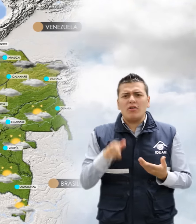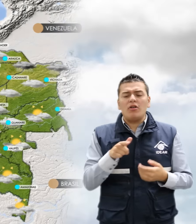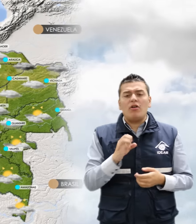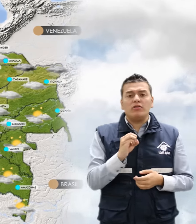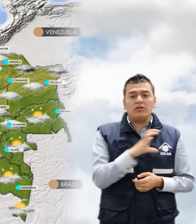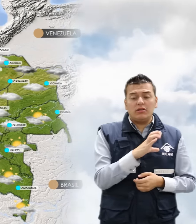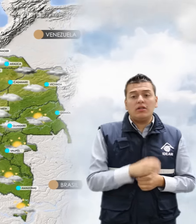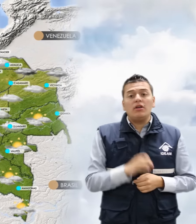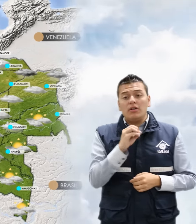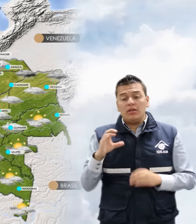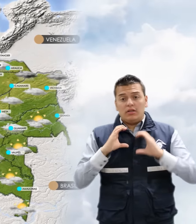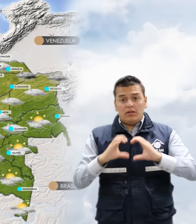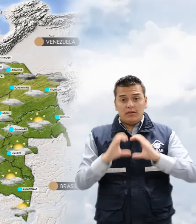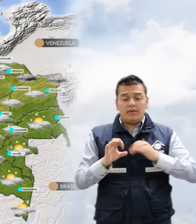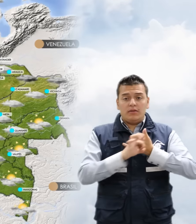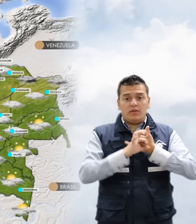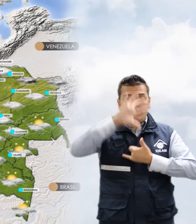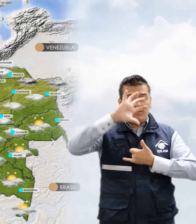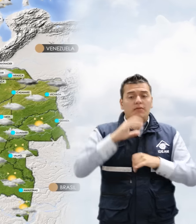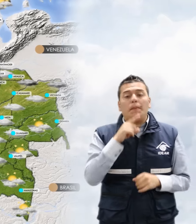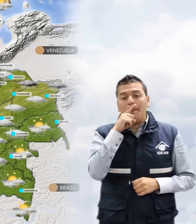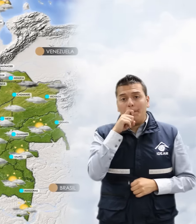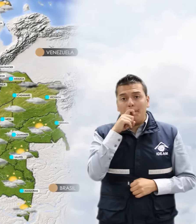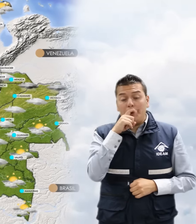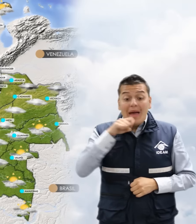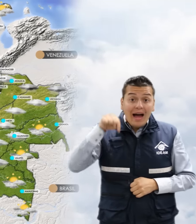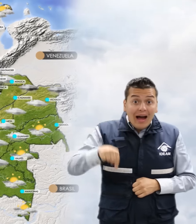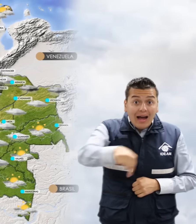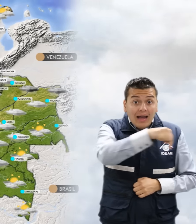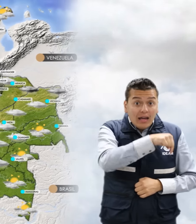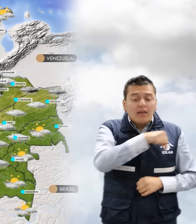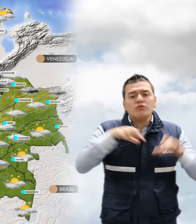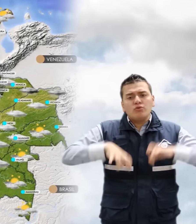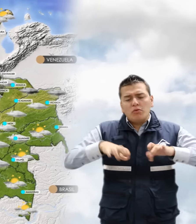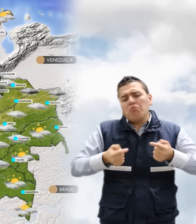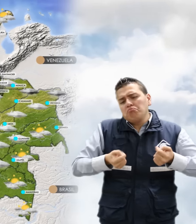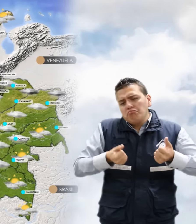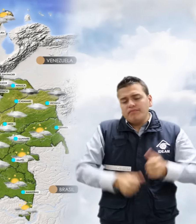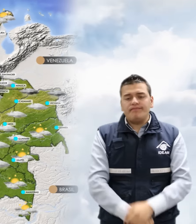oriente de Caquetá, Guaviare y Amazonas, donde son probables algunas lluvias ligeras.